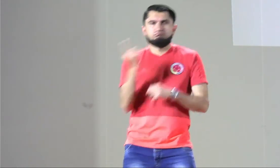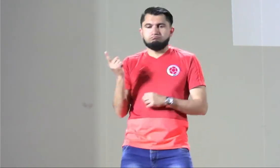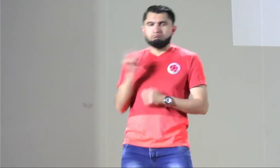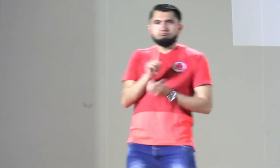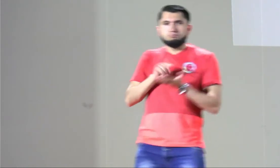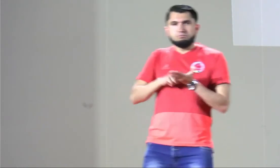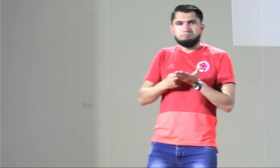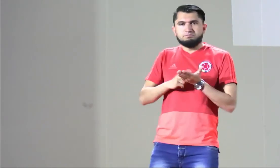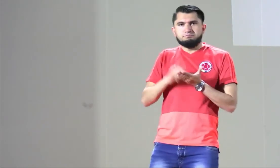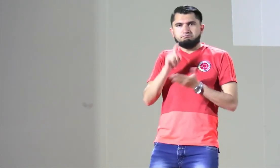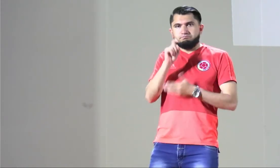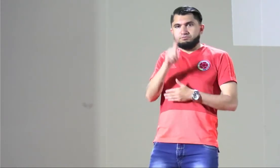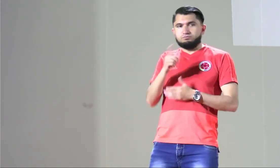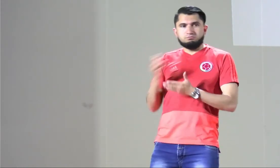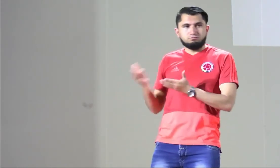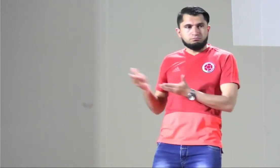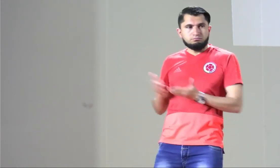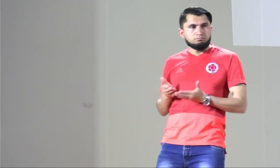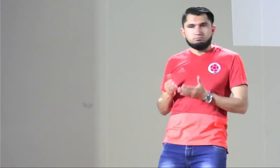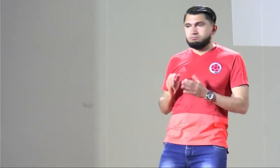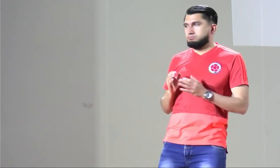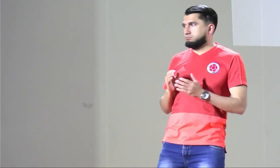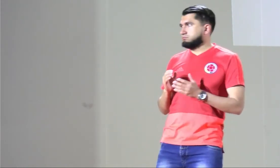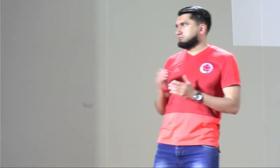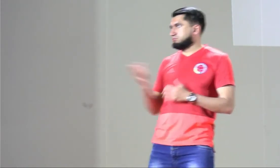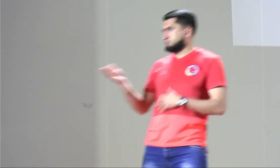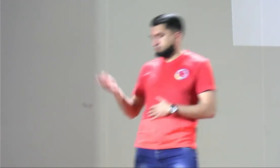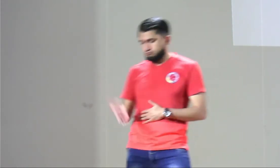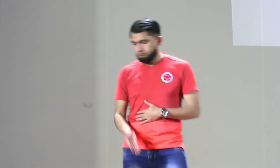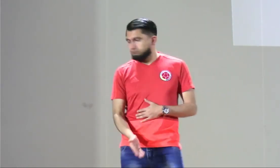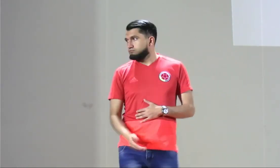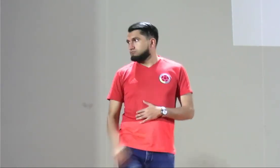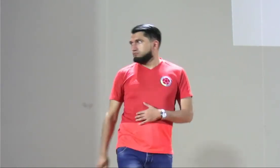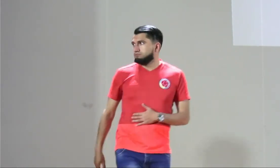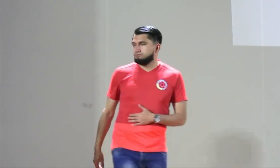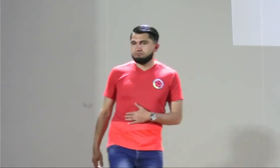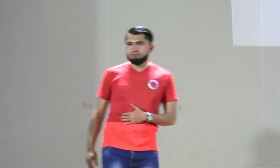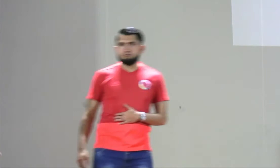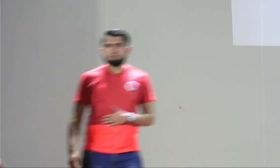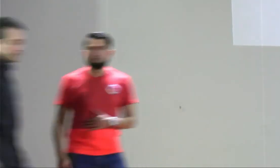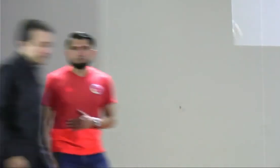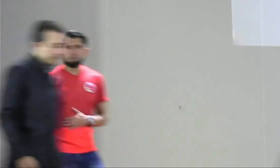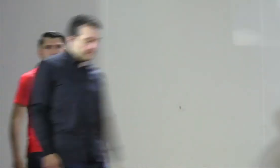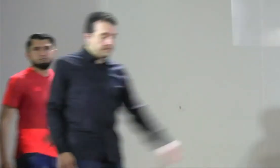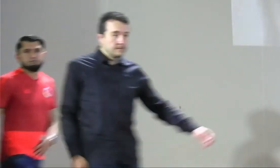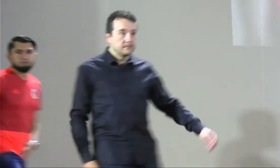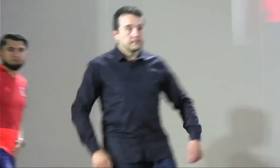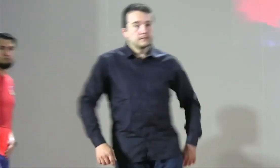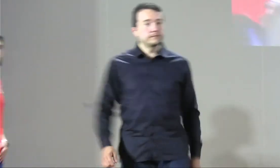con Santiago, entonces se va a leer la pregunta y vamos a tener el servicio de interpretación para esta pregunta.